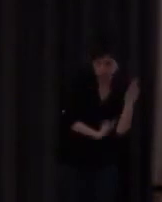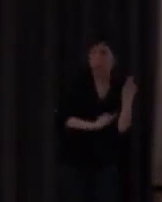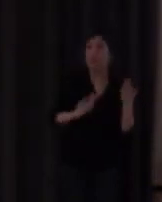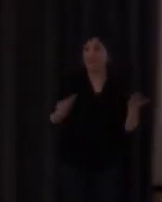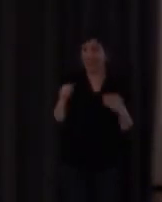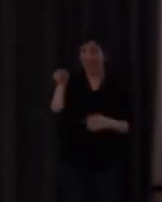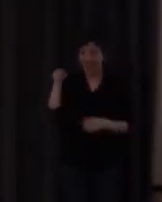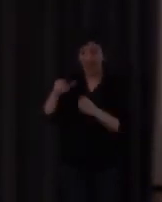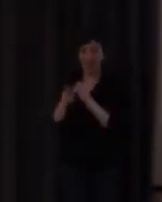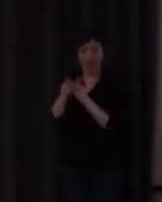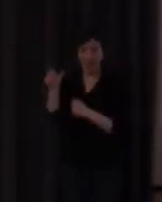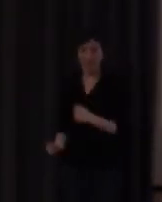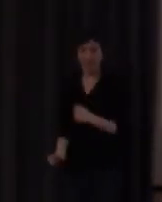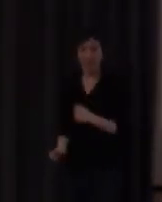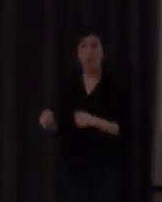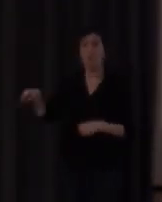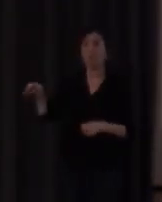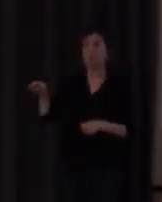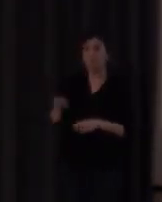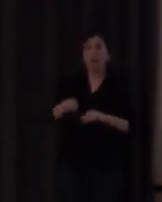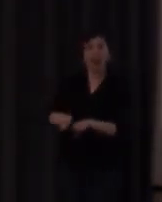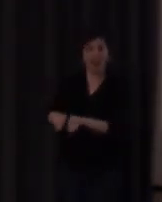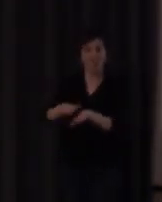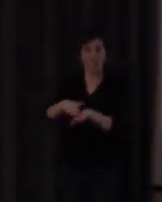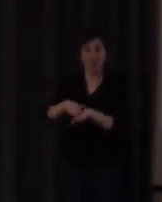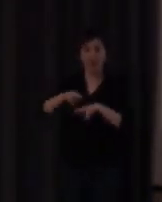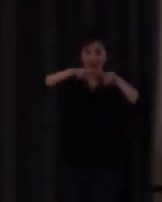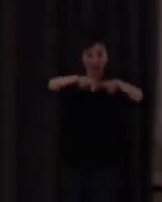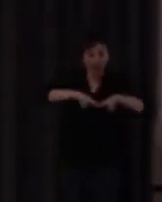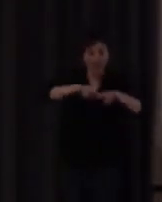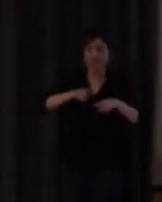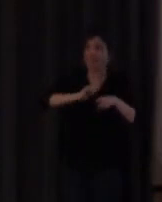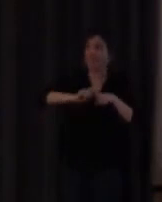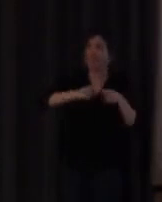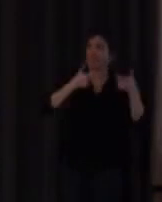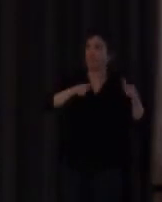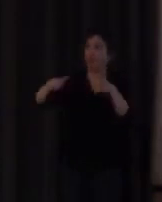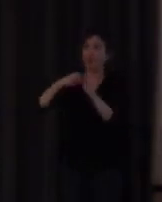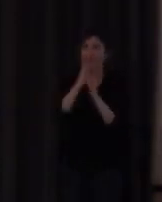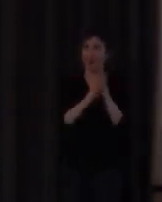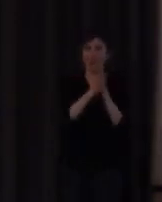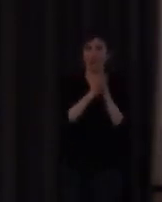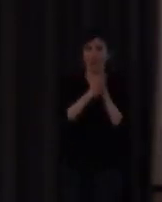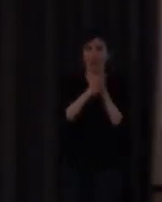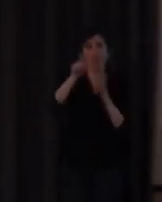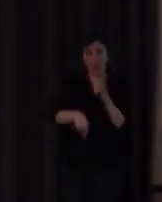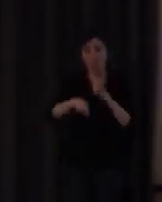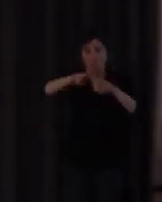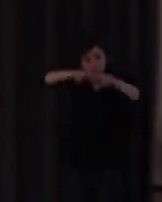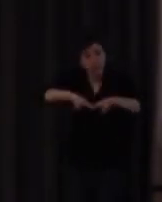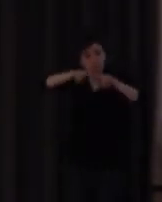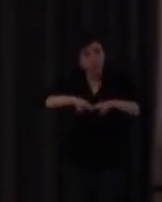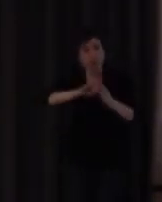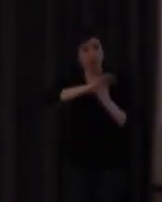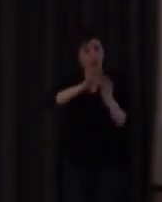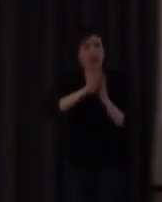lo que le sirvió también para analizar desde un punto de vista tipológico las lenguas de signos lenguas que él fue de